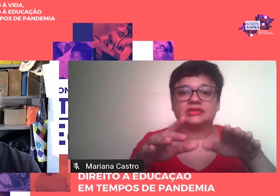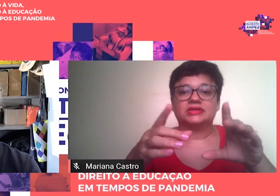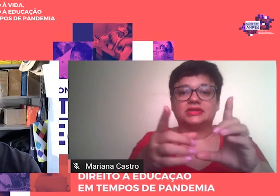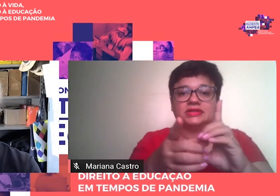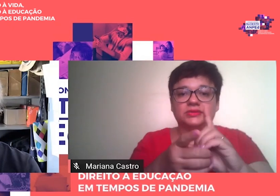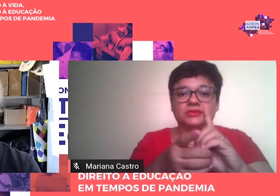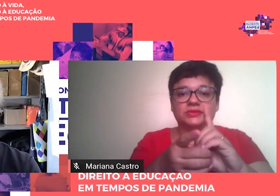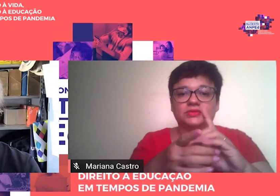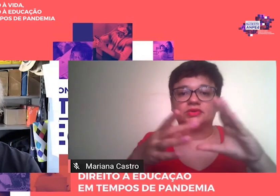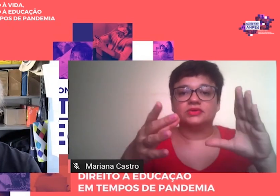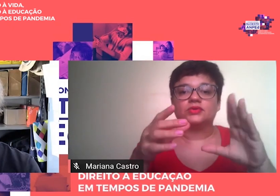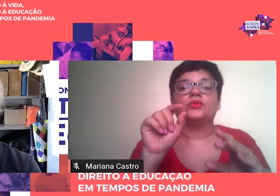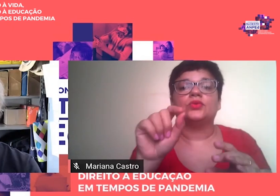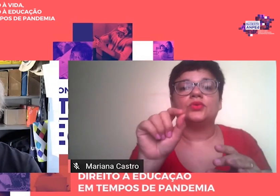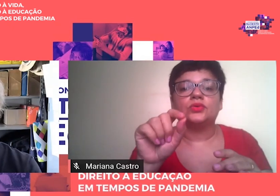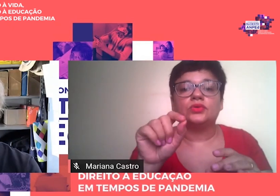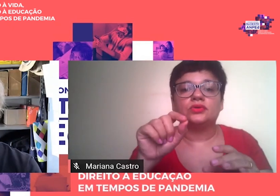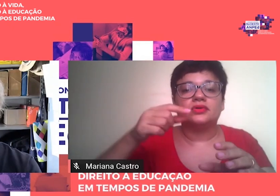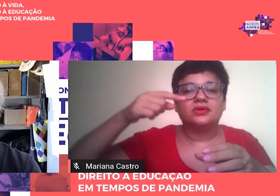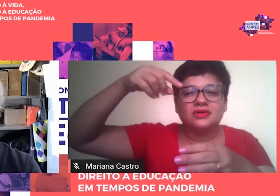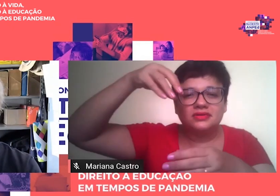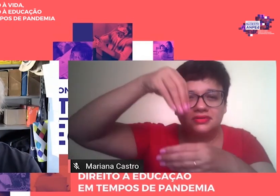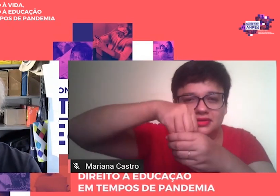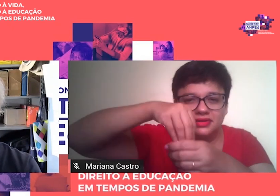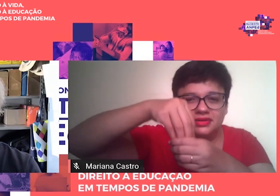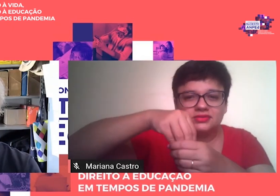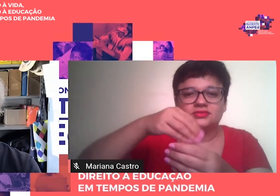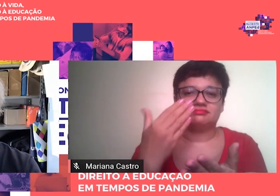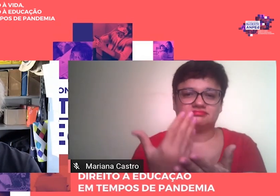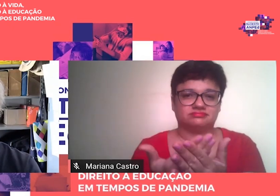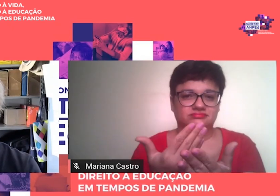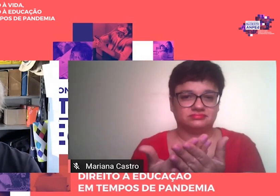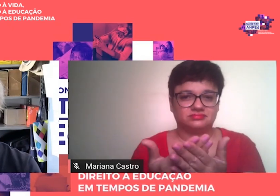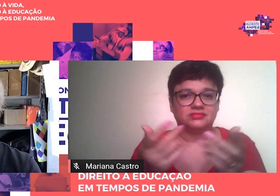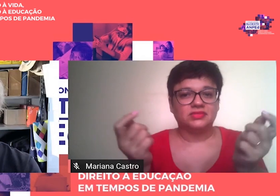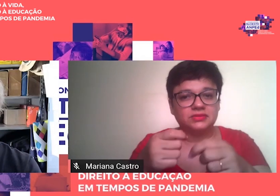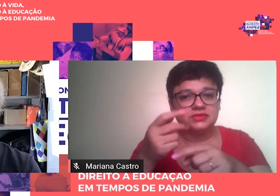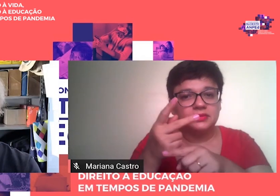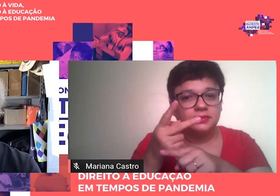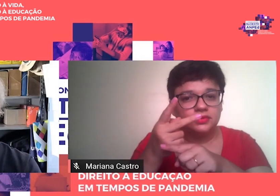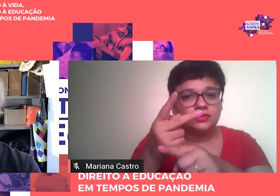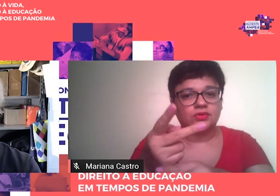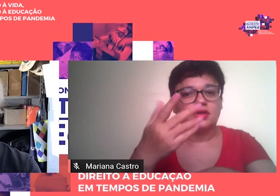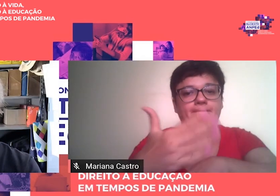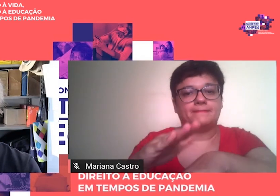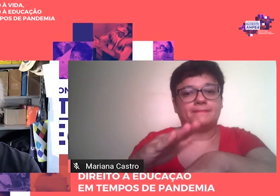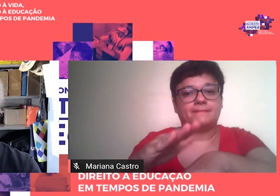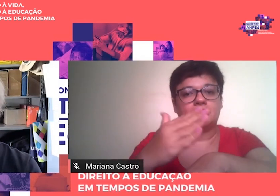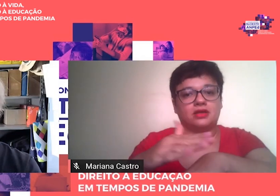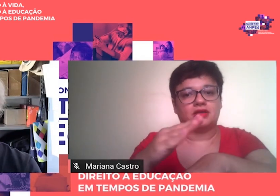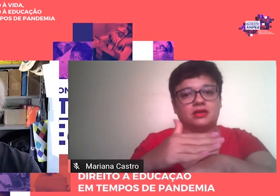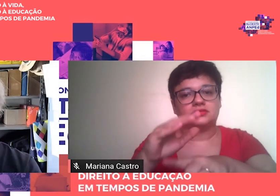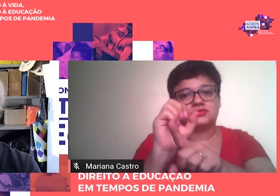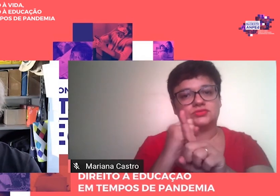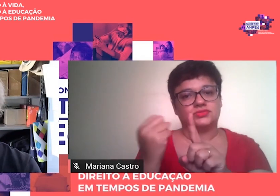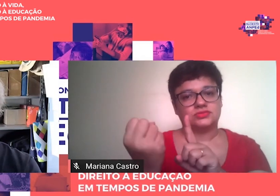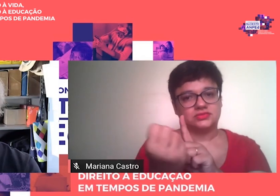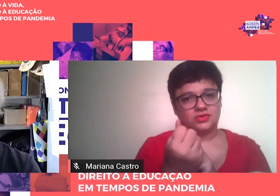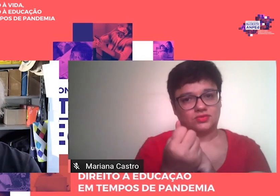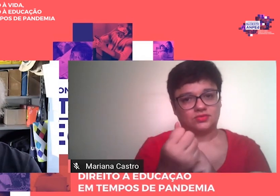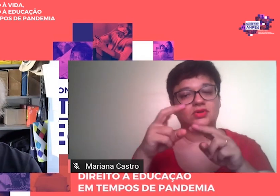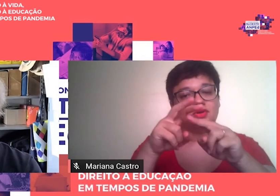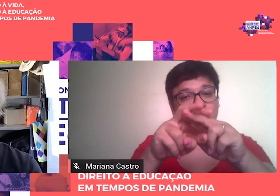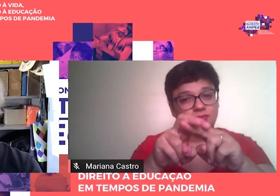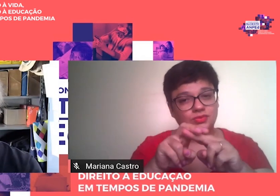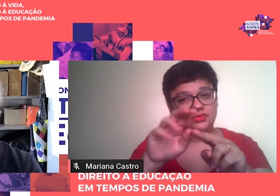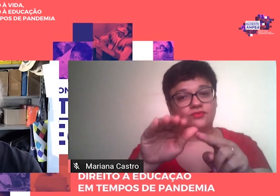atingido no interior das escolas deve ser buscada na prática social, portanto, fora